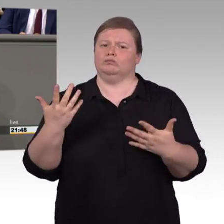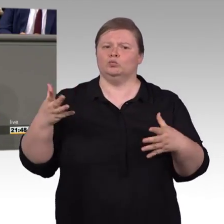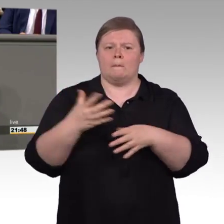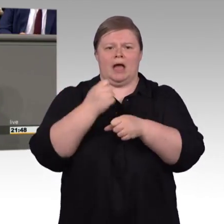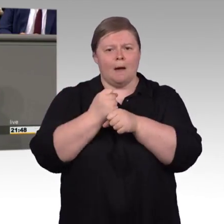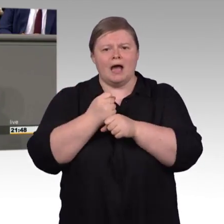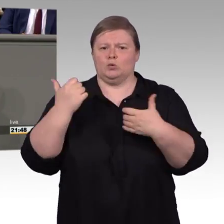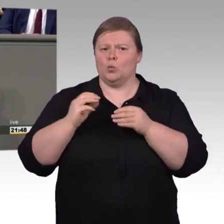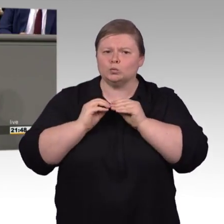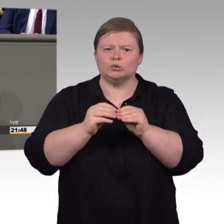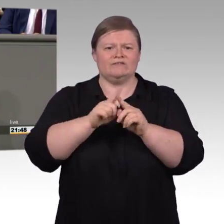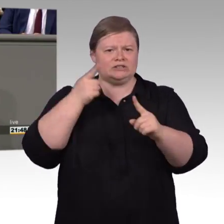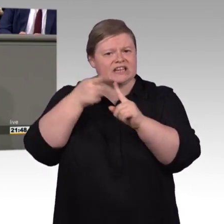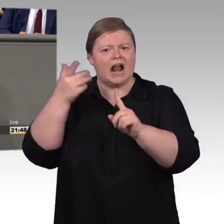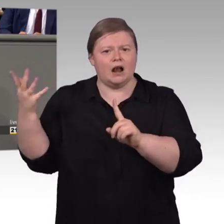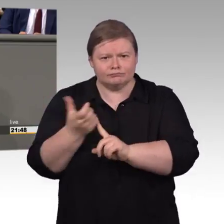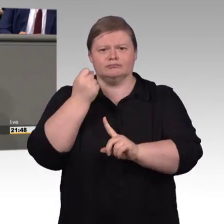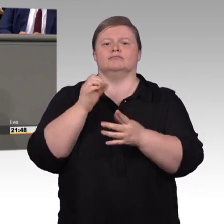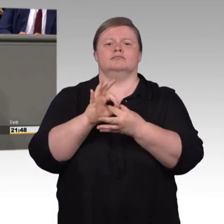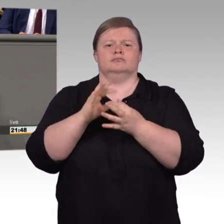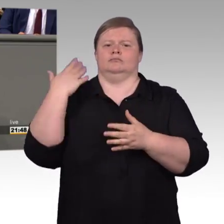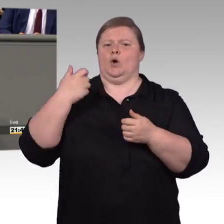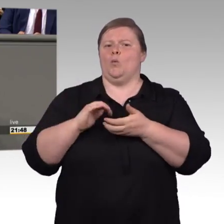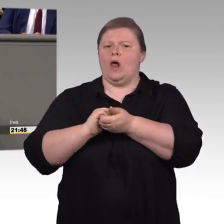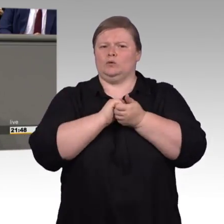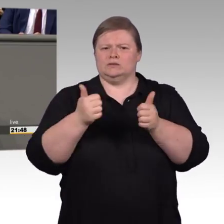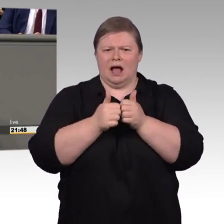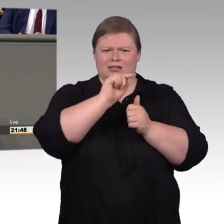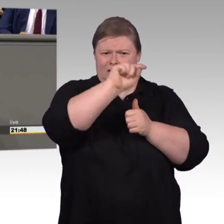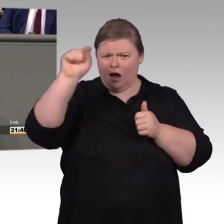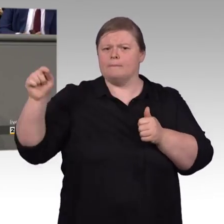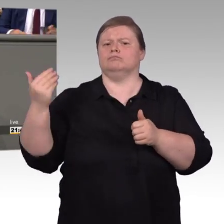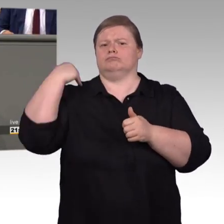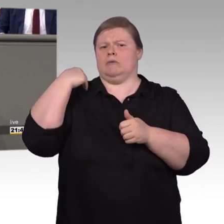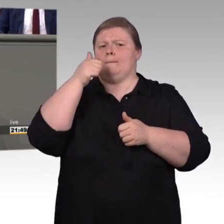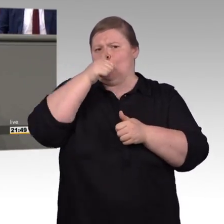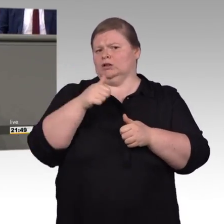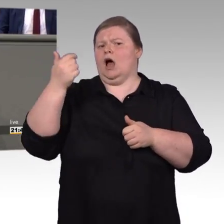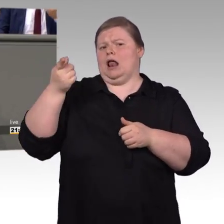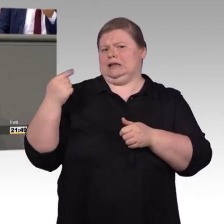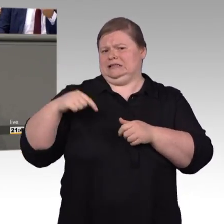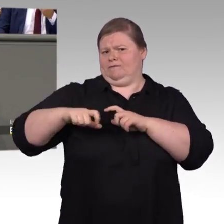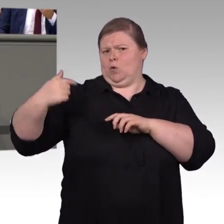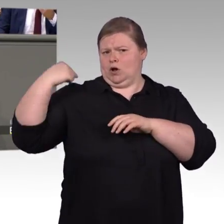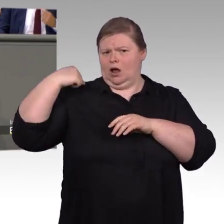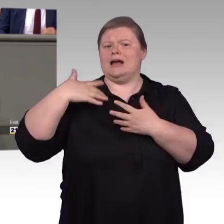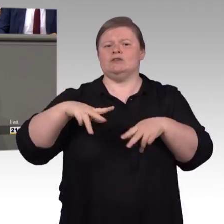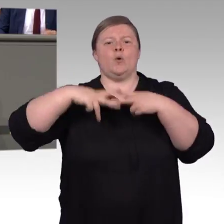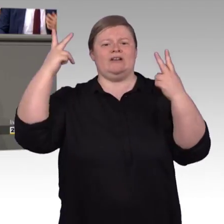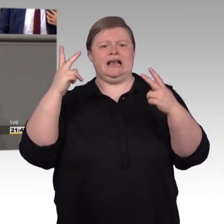Stelle allen denen danken, die bei diesem Gesetz beteiligt waren. Und vor allen Dingen, die gut